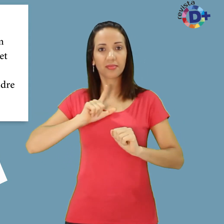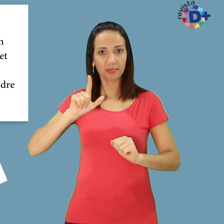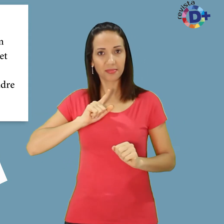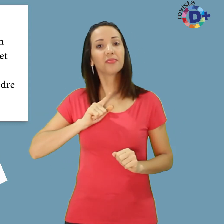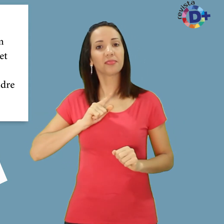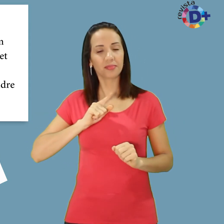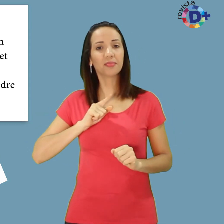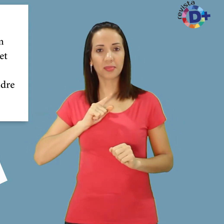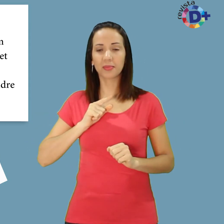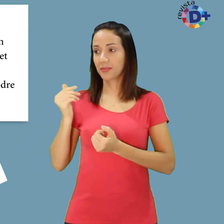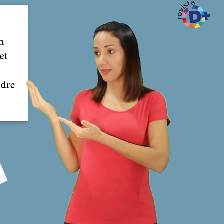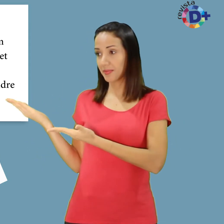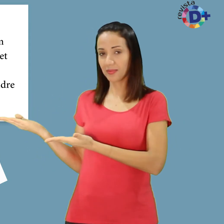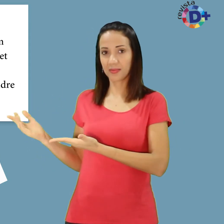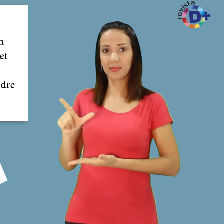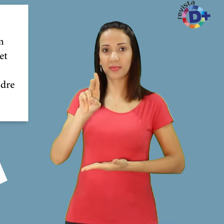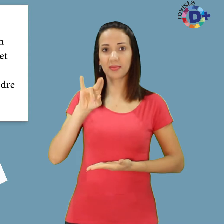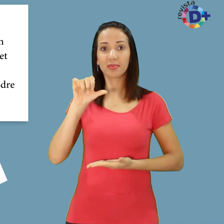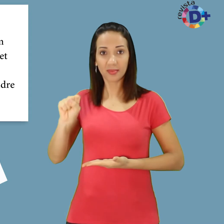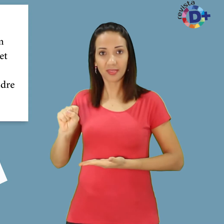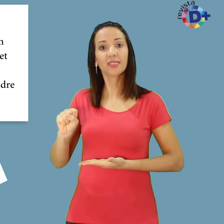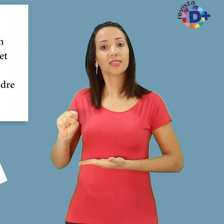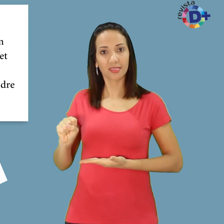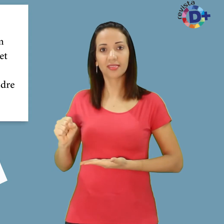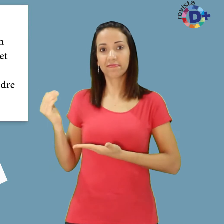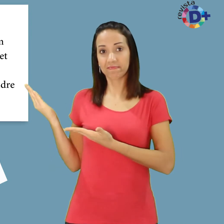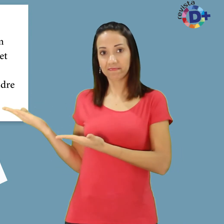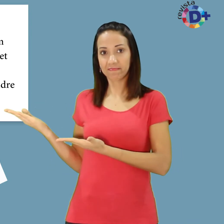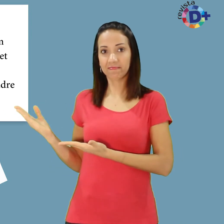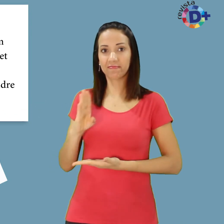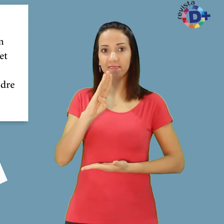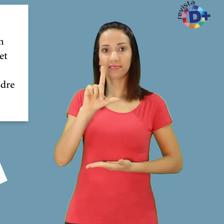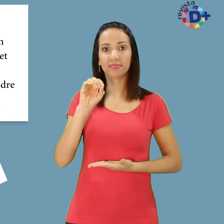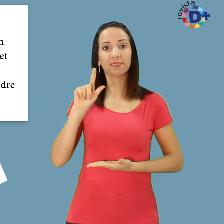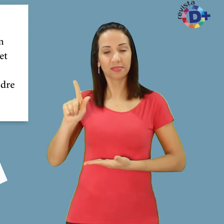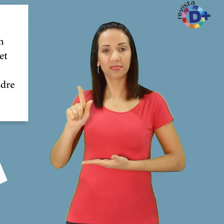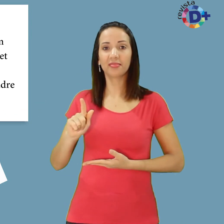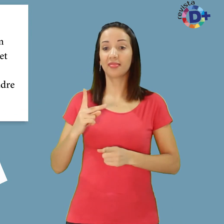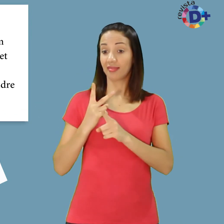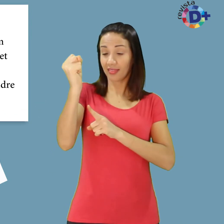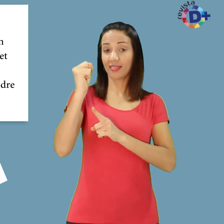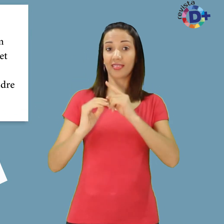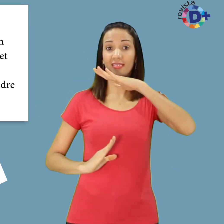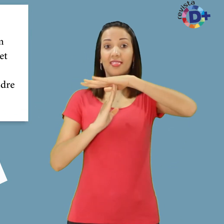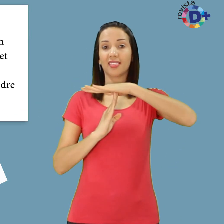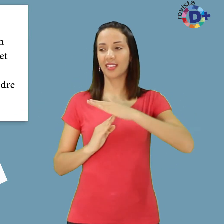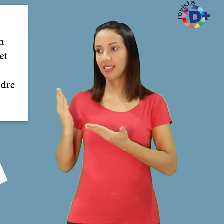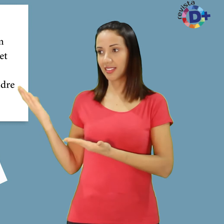Luiz Alexandre Souza Ventura Blog Vencer Limites Kakai Bauer